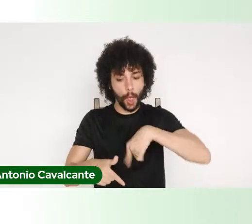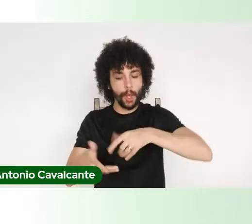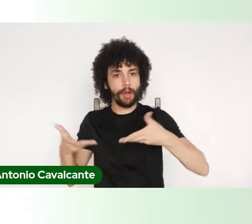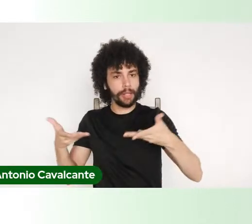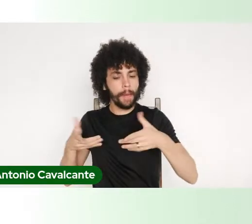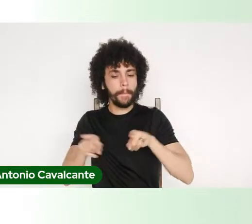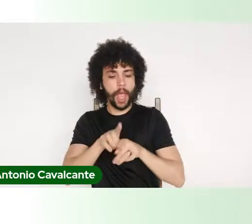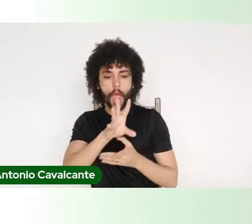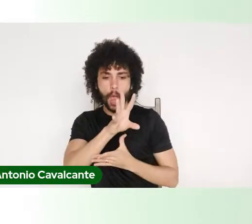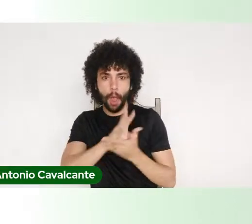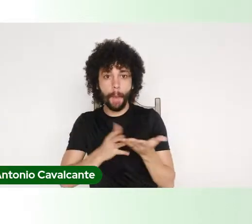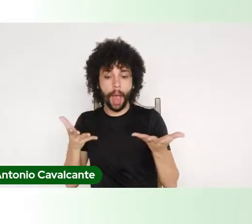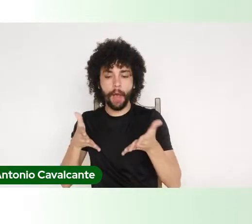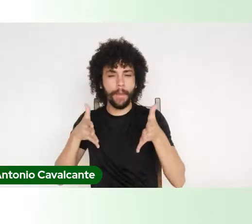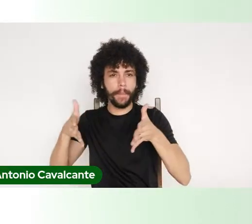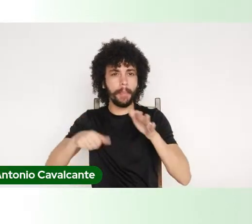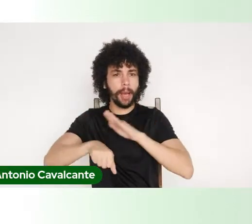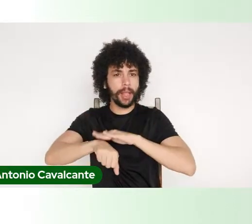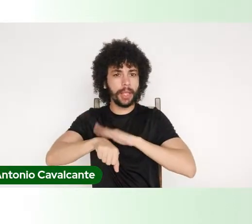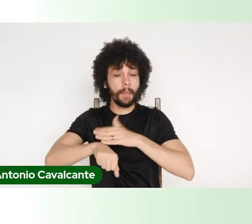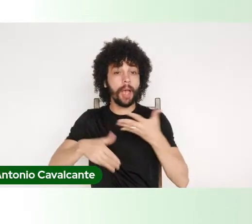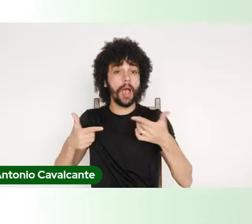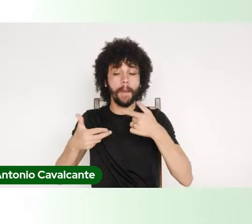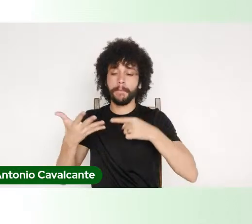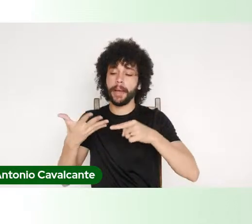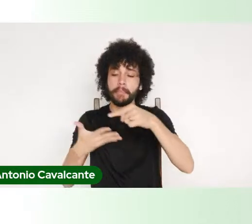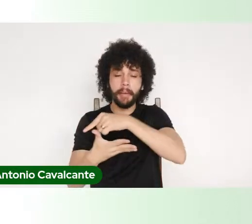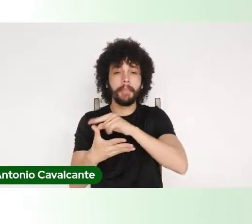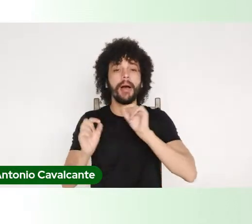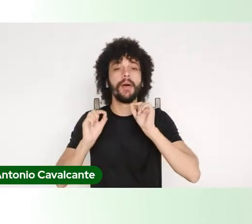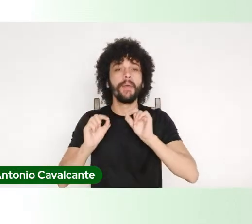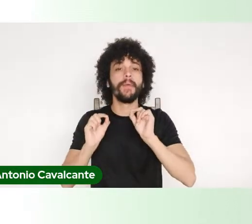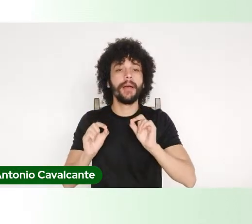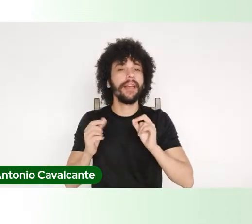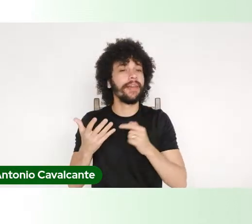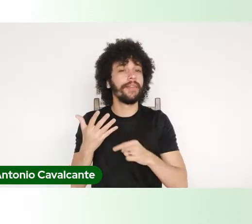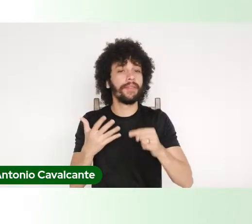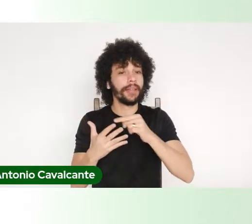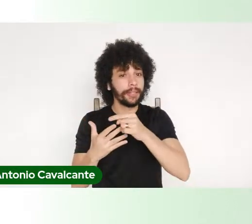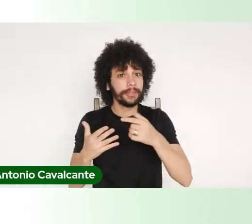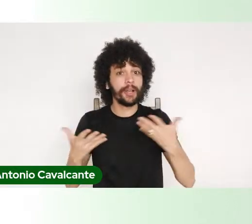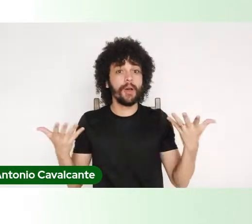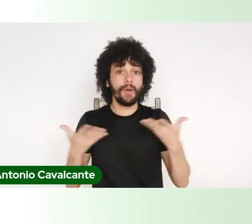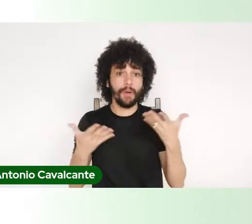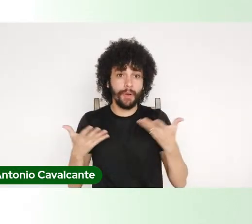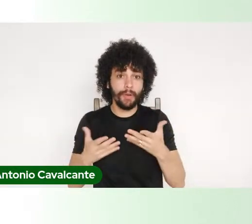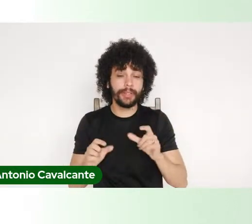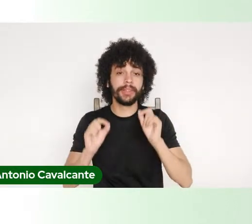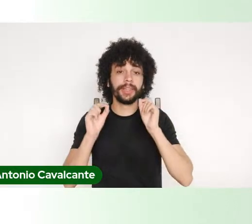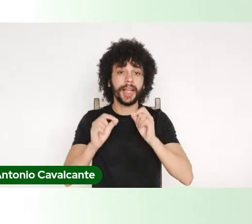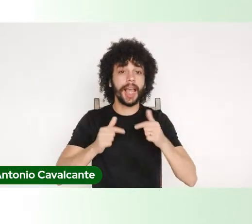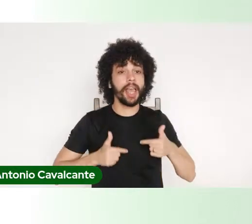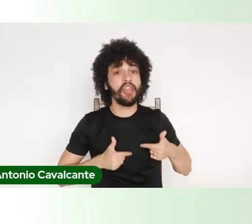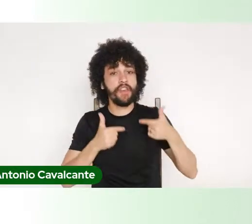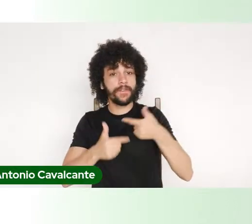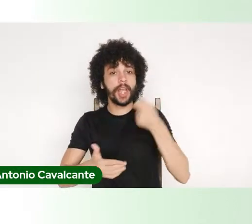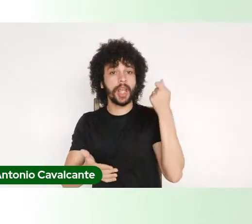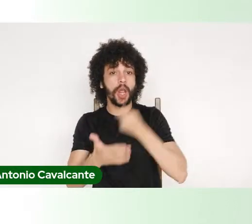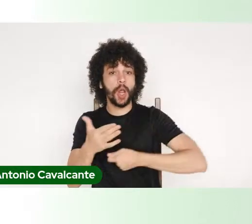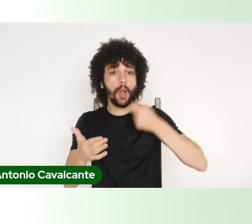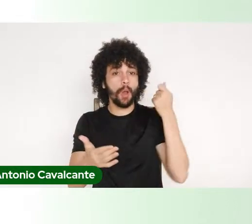do nosso tempo. E a questão do nosso tempo para mim hoje é enfrentar essa onda